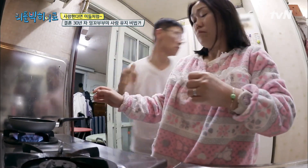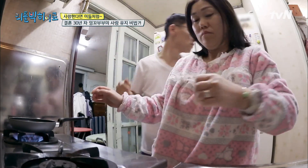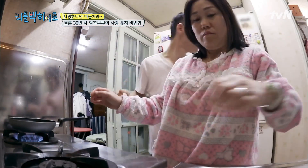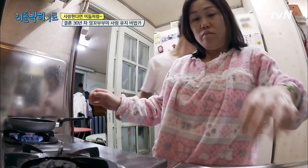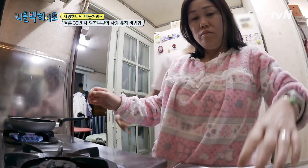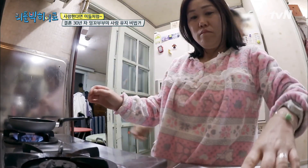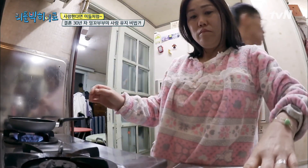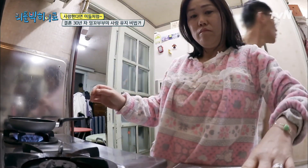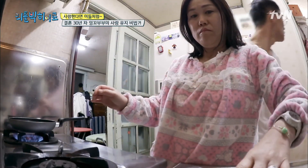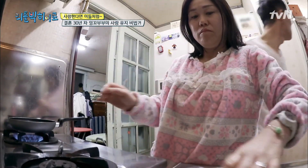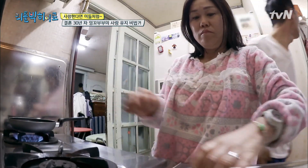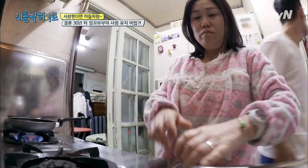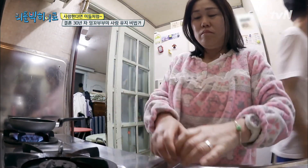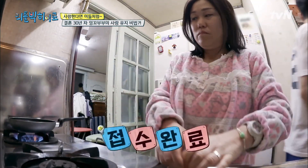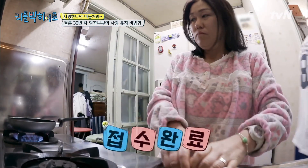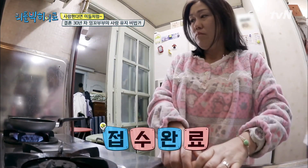주문 메뉴 접수 완료.